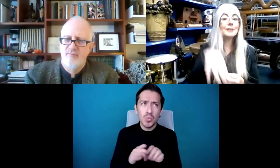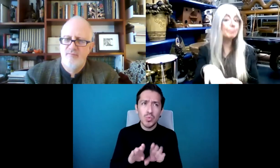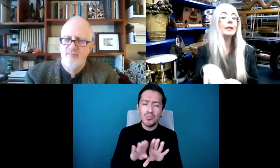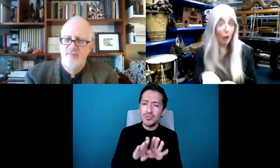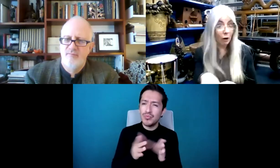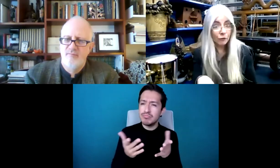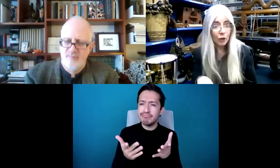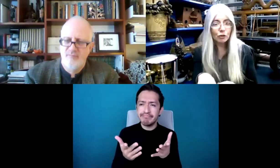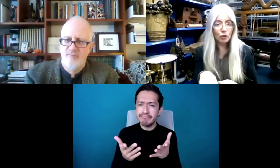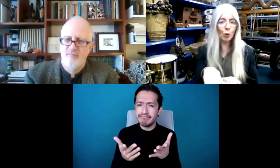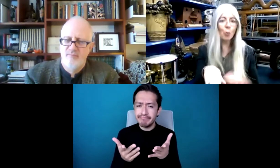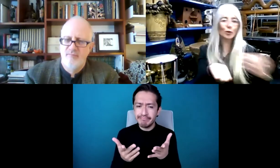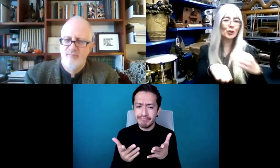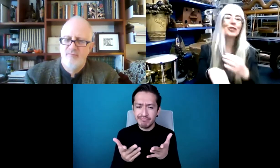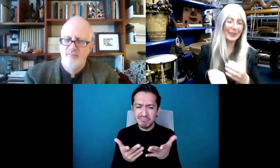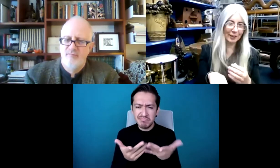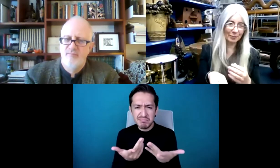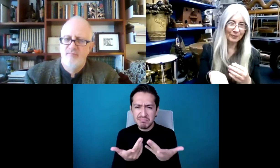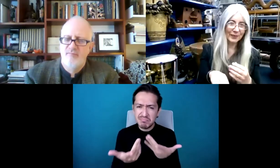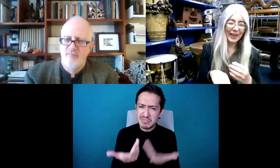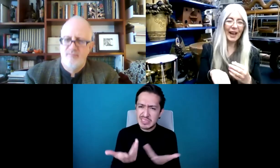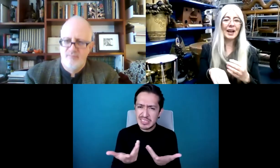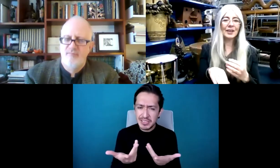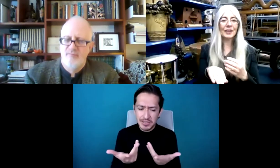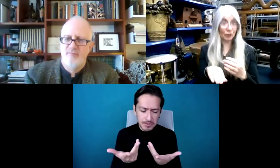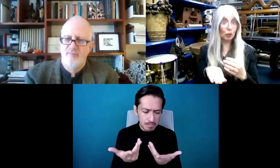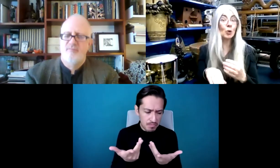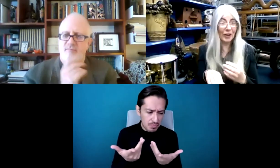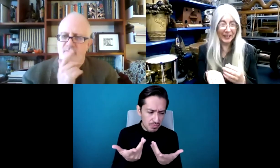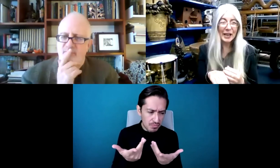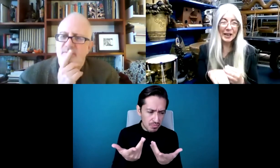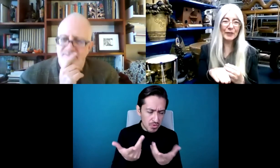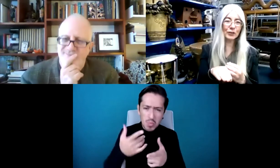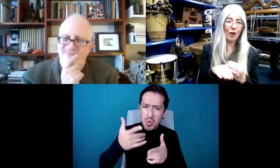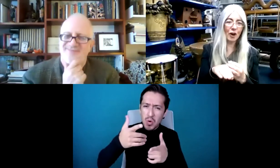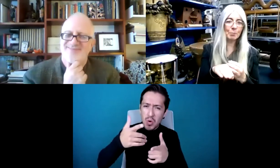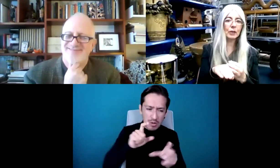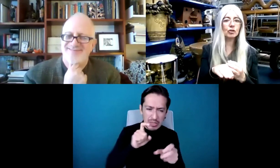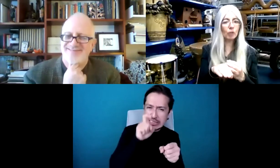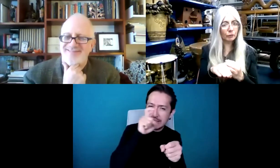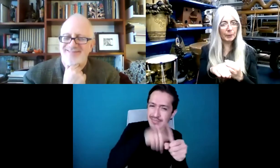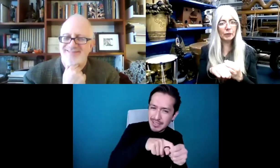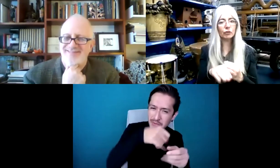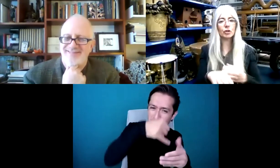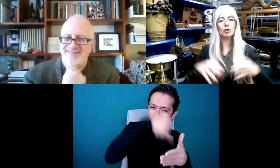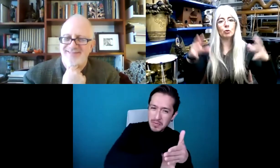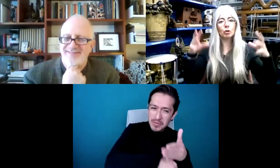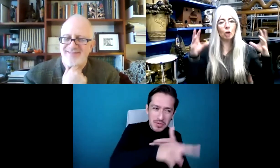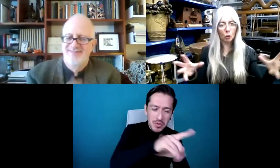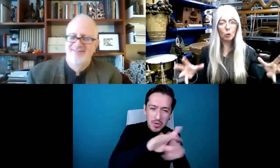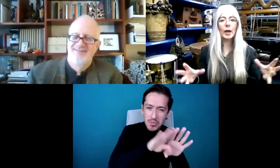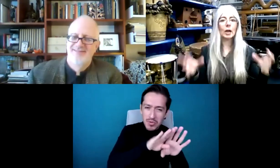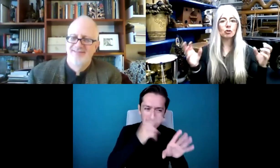te metes con suficiente profundidad a una organización para saber qué están pensando. Y está bien.